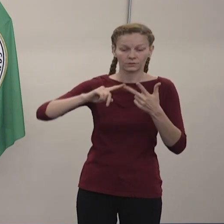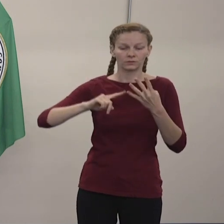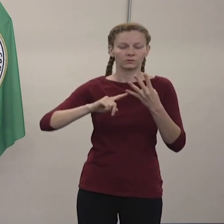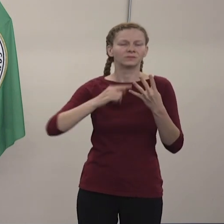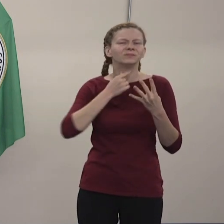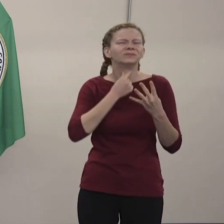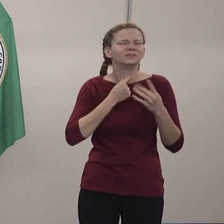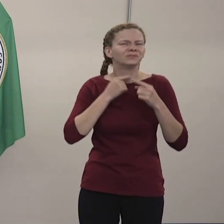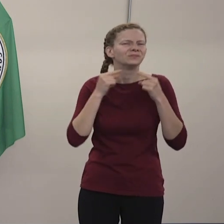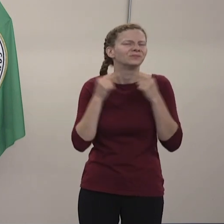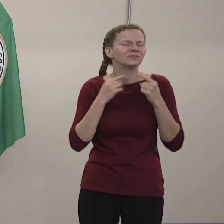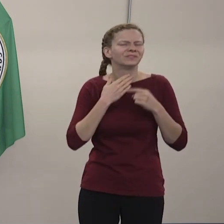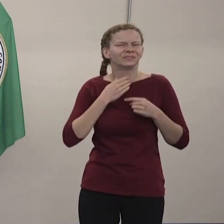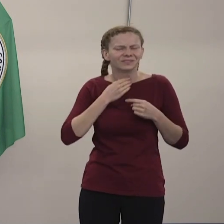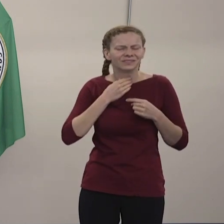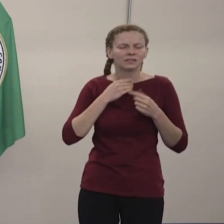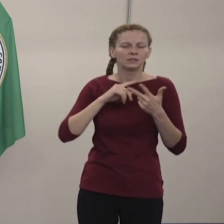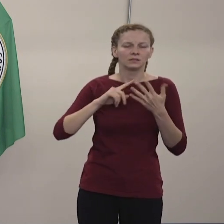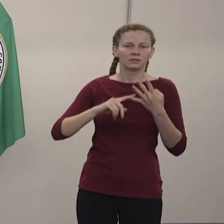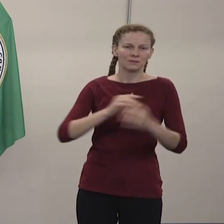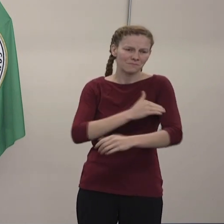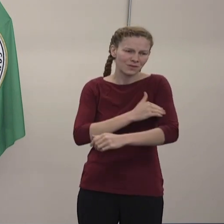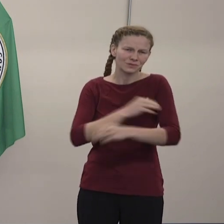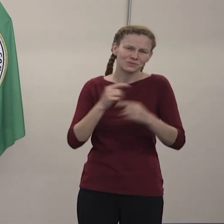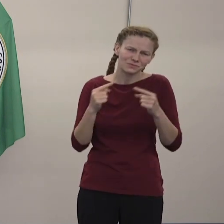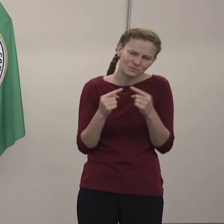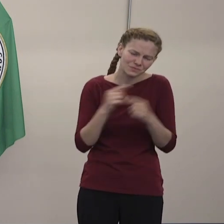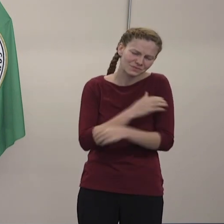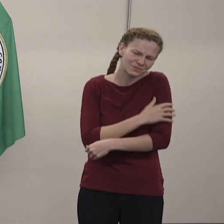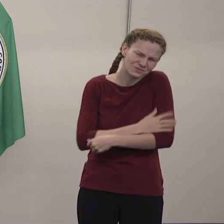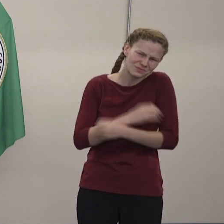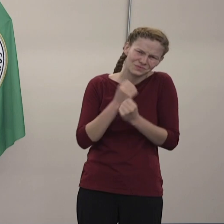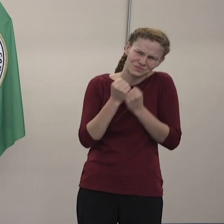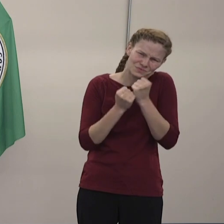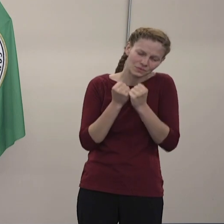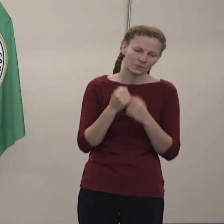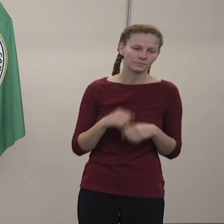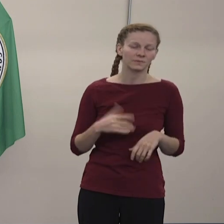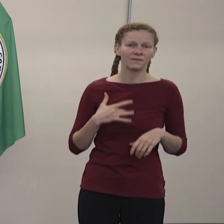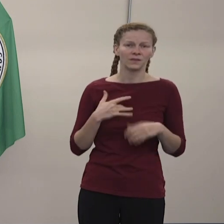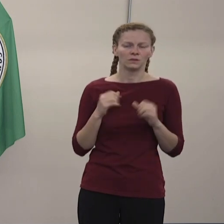dolor en la garganta, dolores musculares, escalofríos,